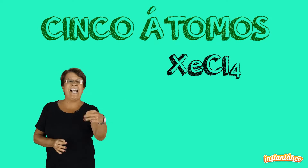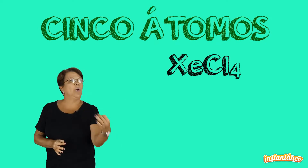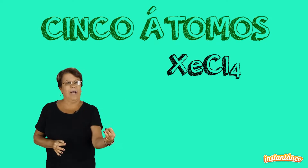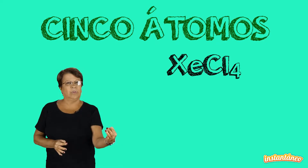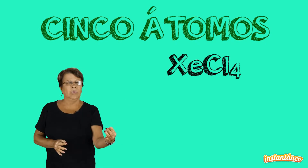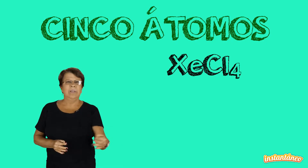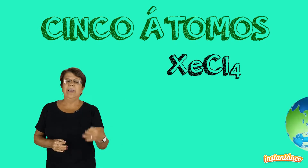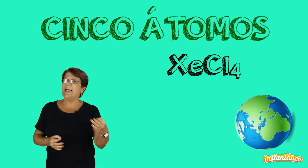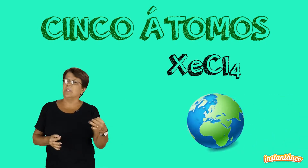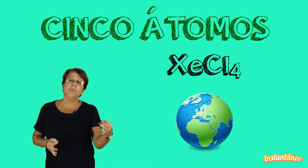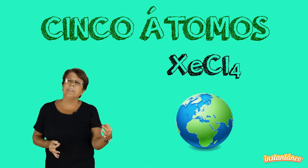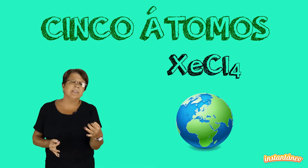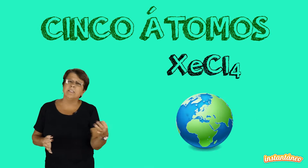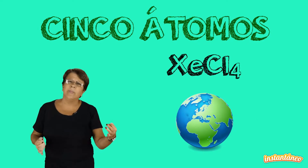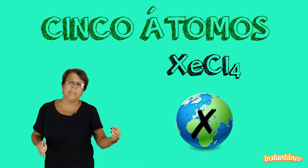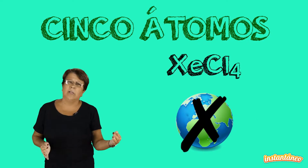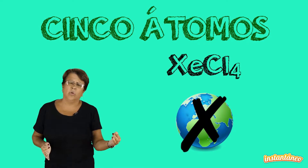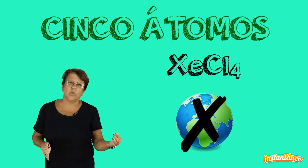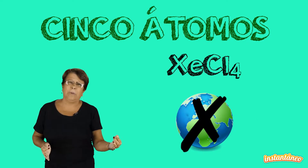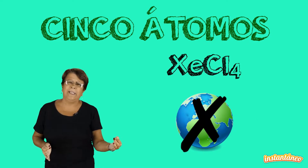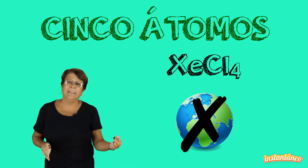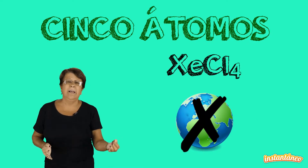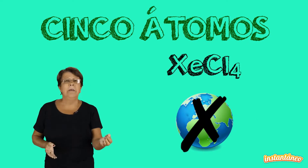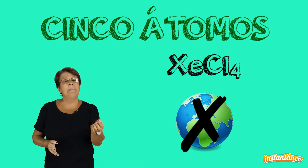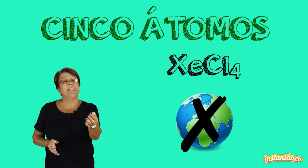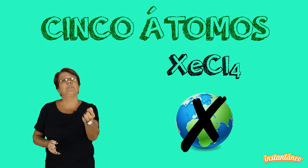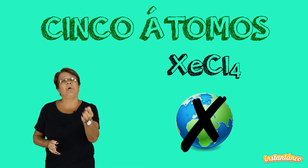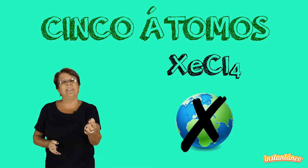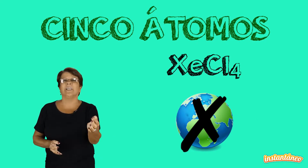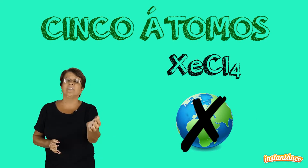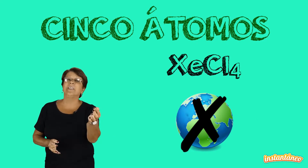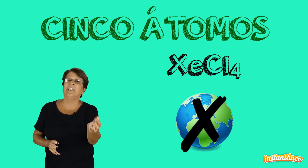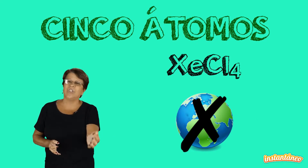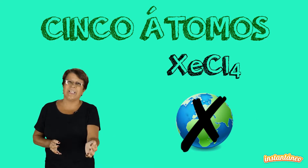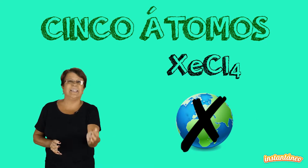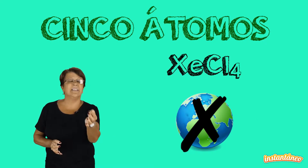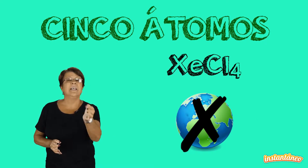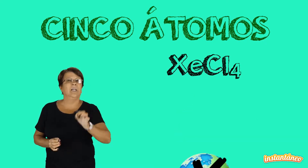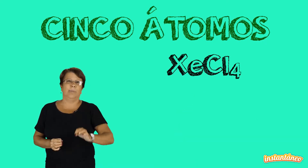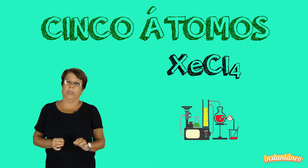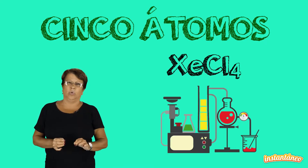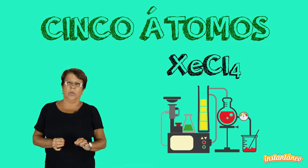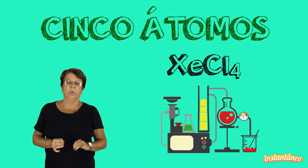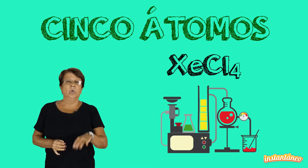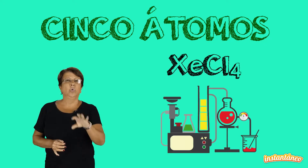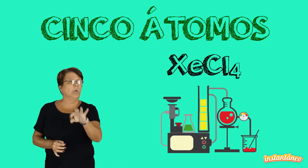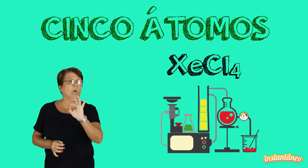XeCl4. Essas substâncias não existem no nosso planeta, mas elas podem ser sintetizadas em laboratório. Duram